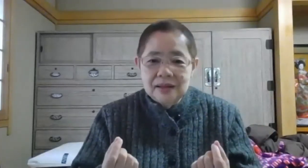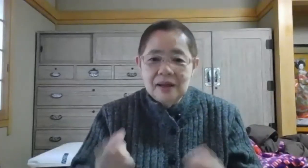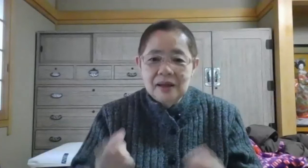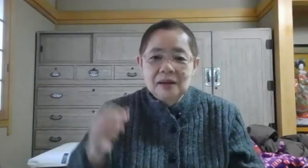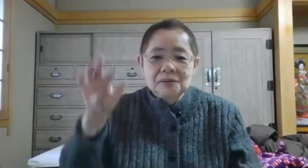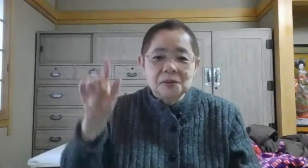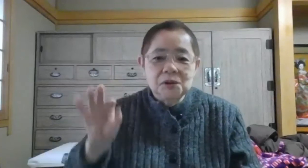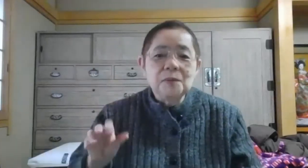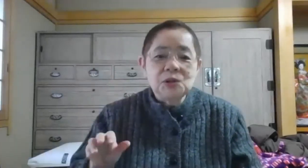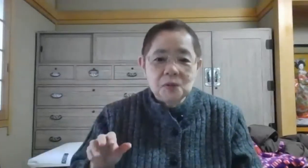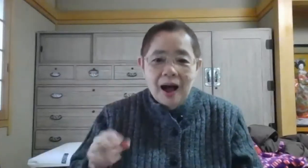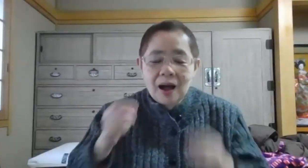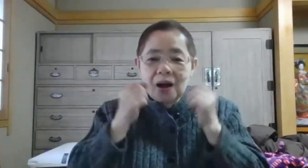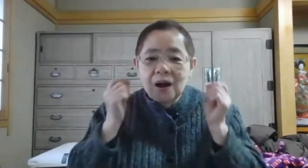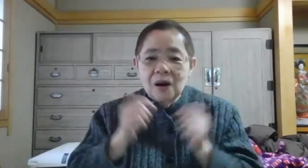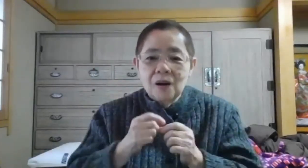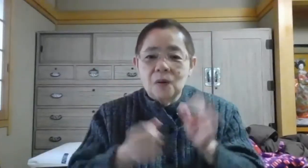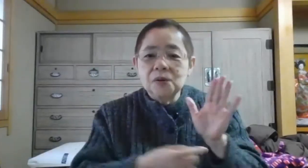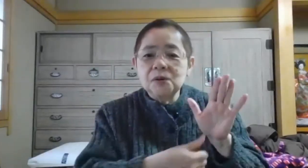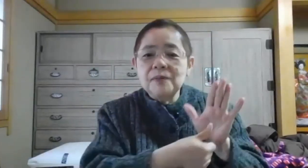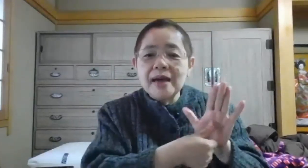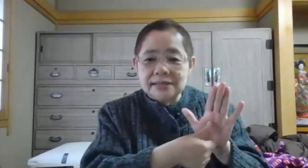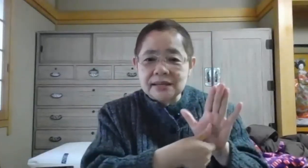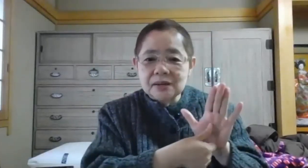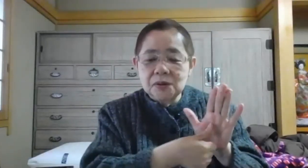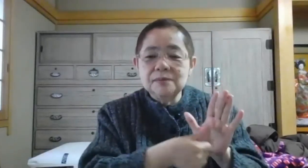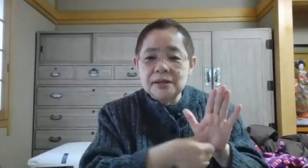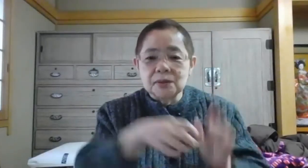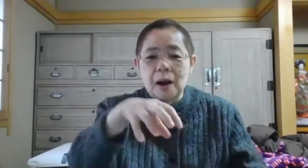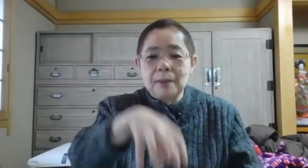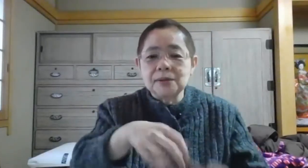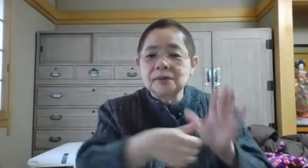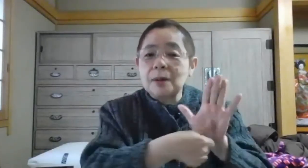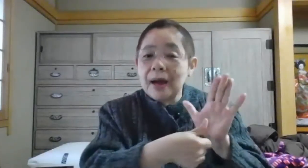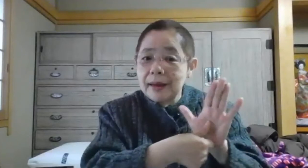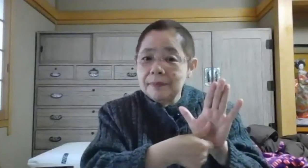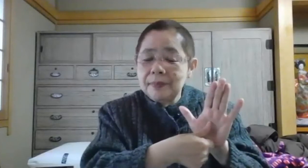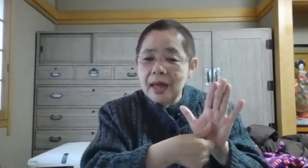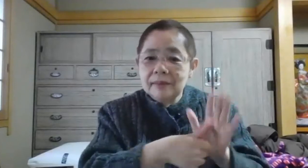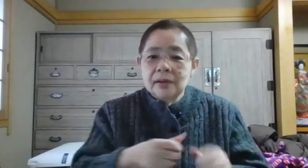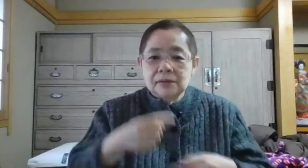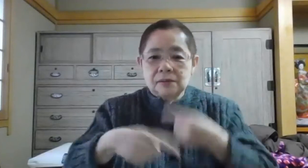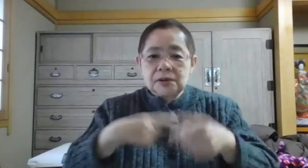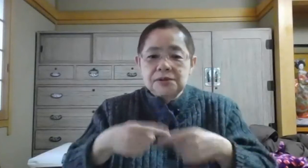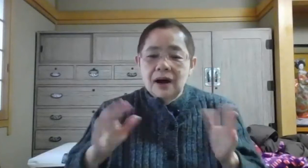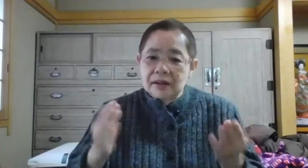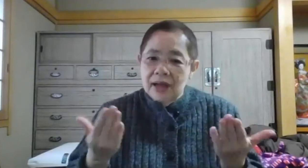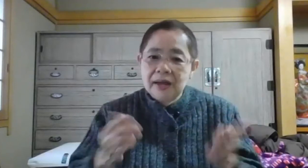その指文字は固有名詞固有名詞とか場所の名前で手話がない